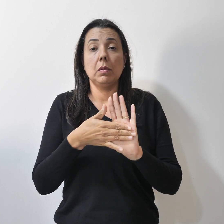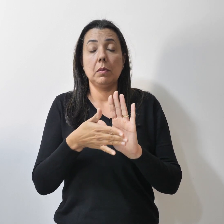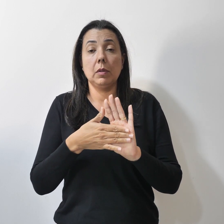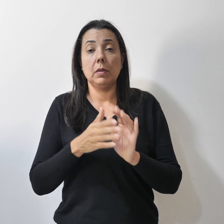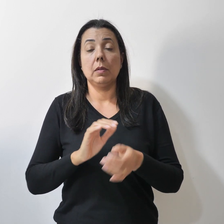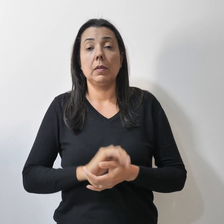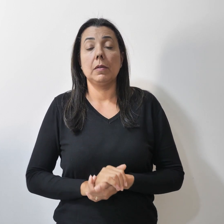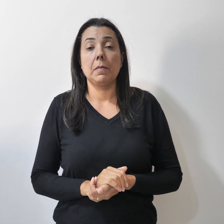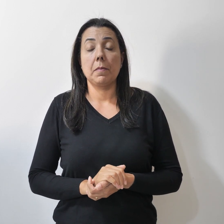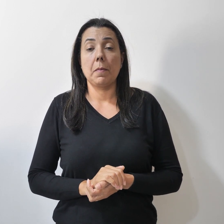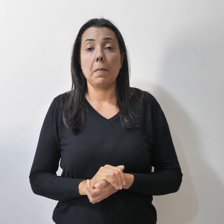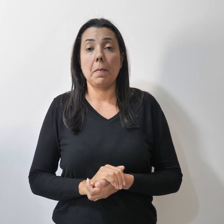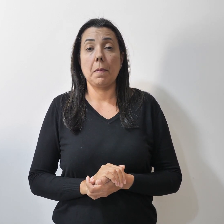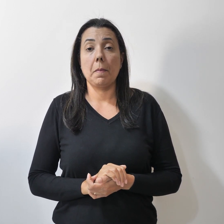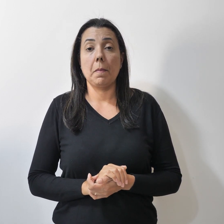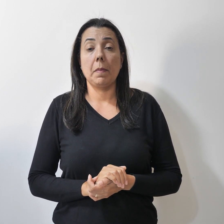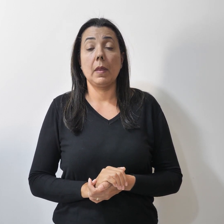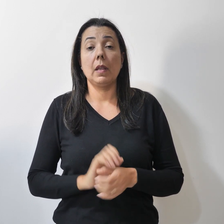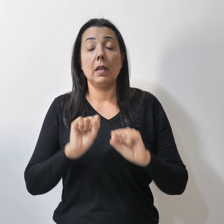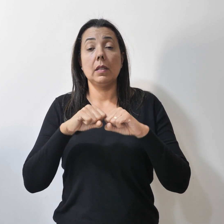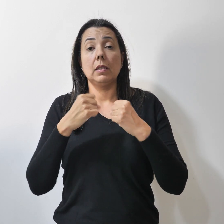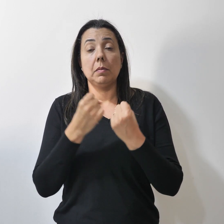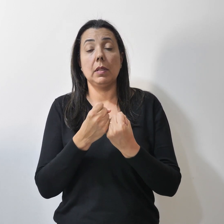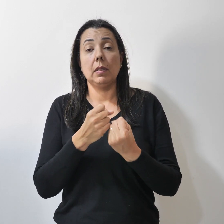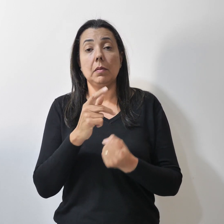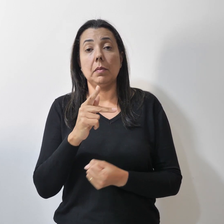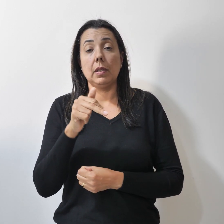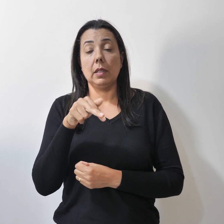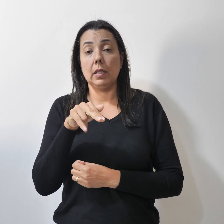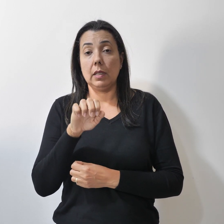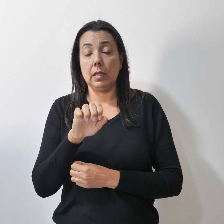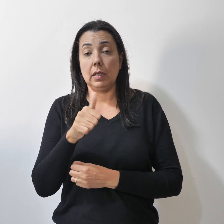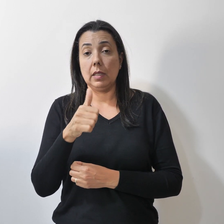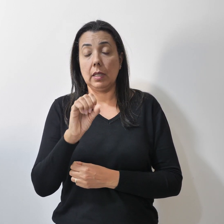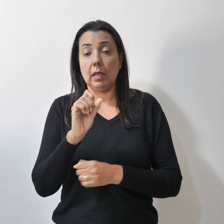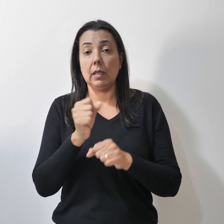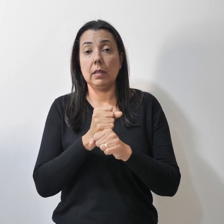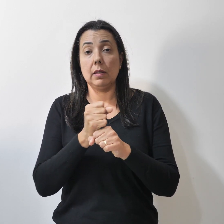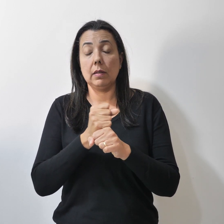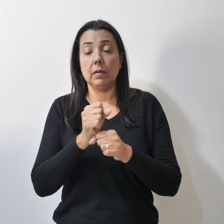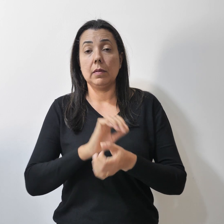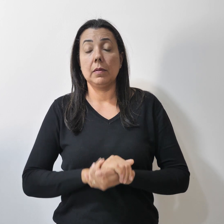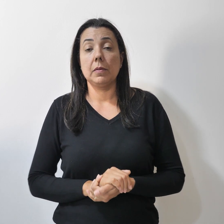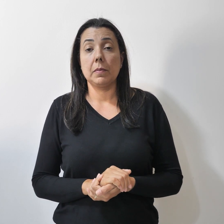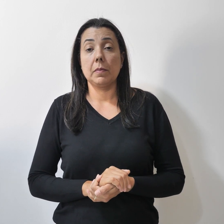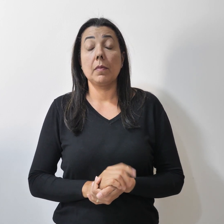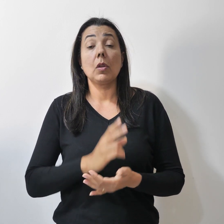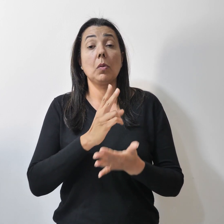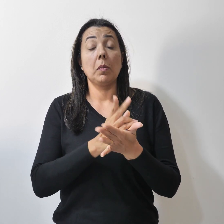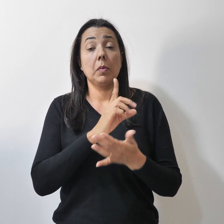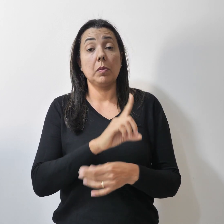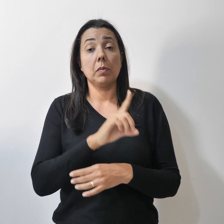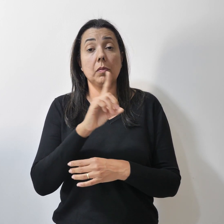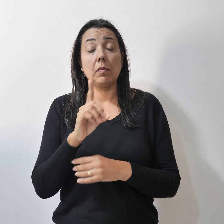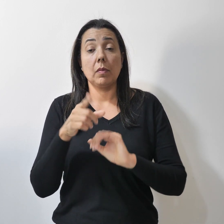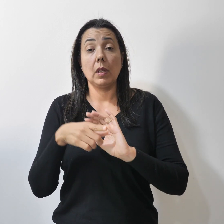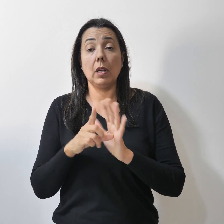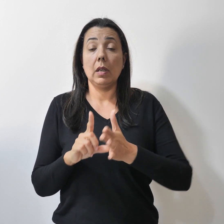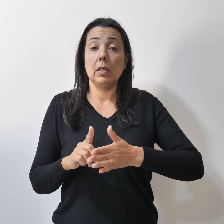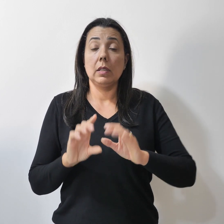Seminário PNE 10 anos No mesmo dia, antes da cerimônia